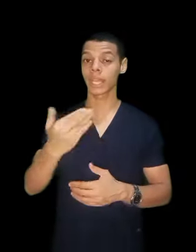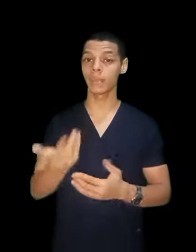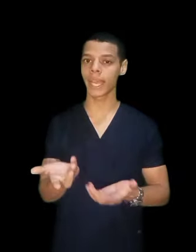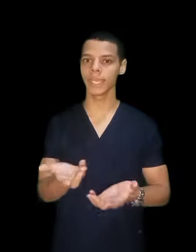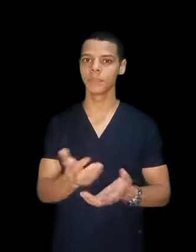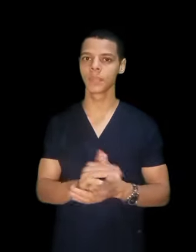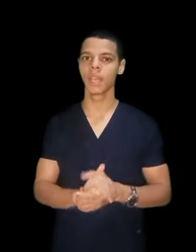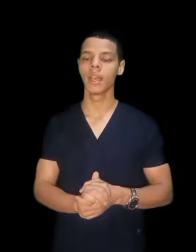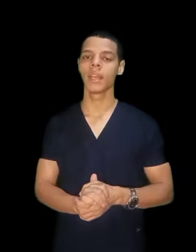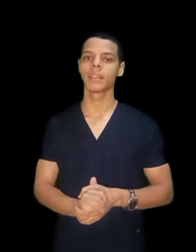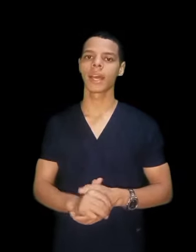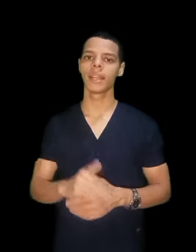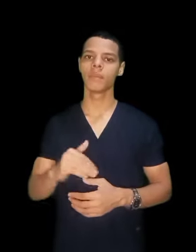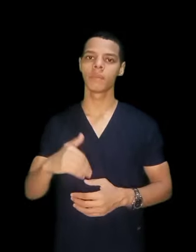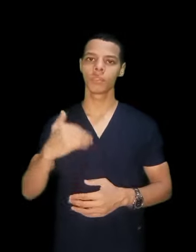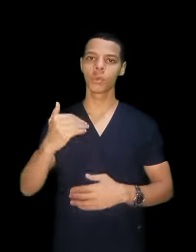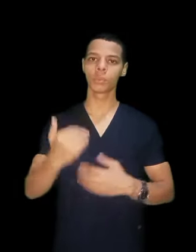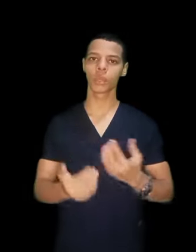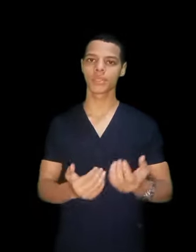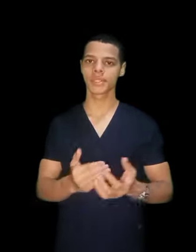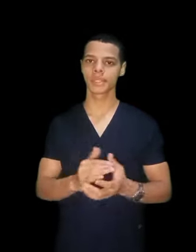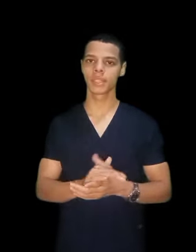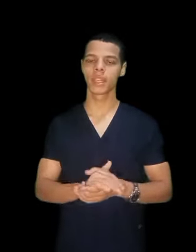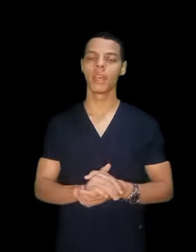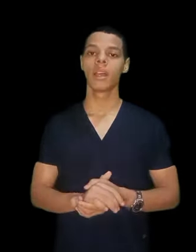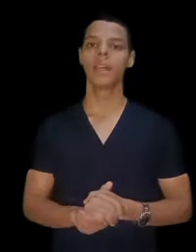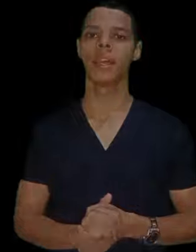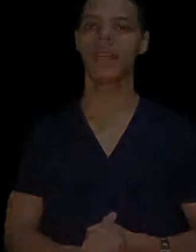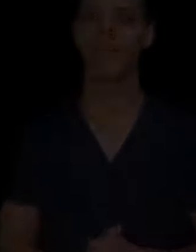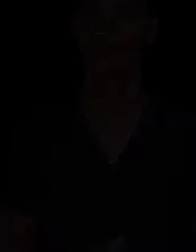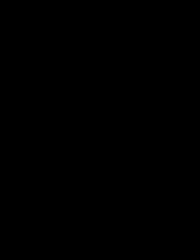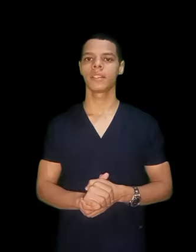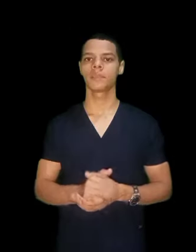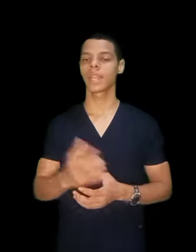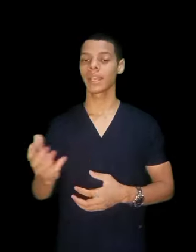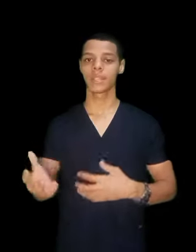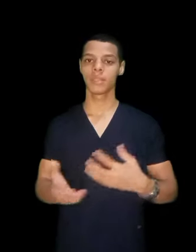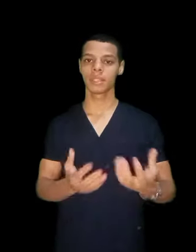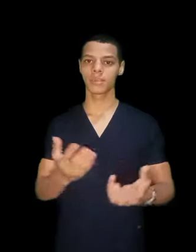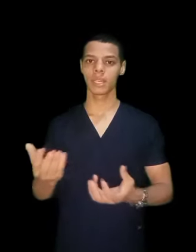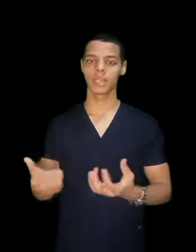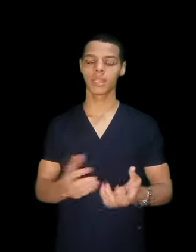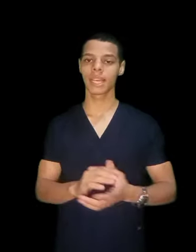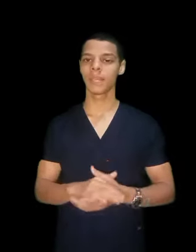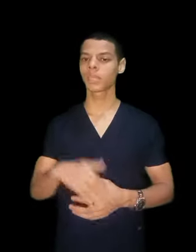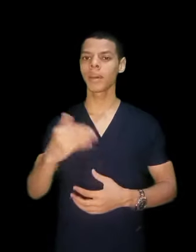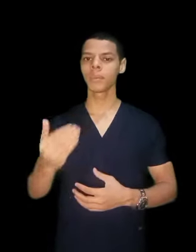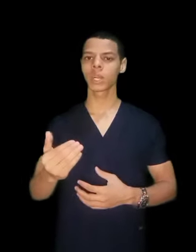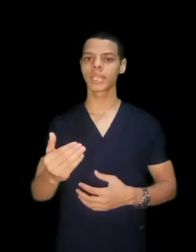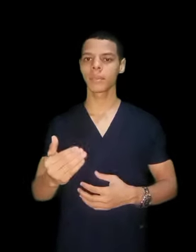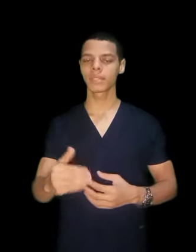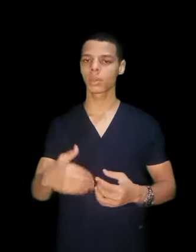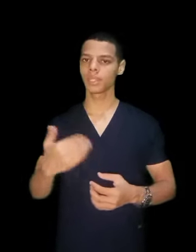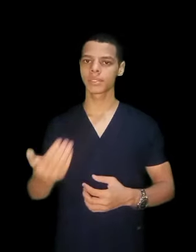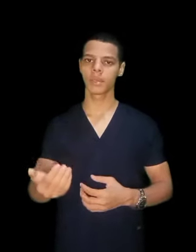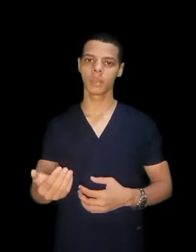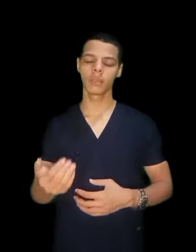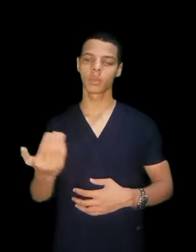مش تعليم عالي. تعليم فوق متوسط. اه. ده كده بالنسبة للتعليم. طبعا مرتبات كلية التمريد